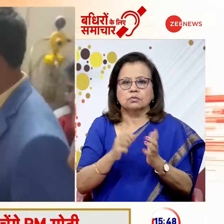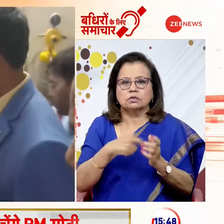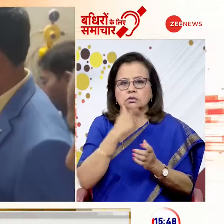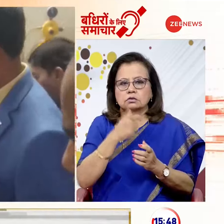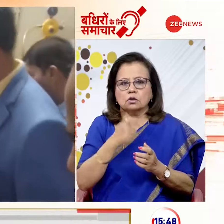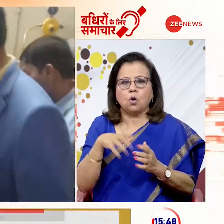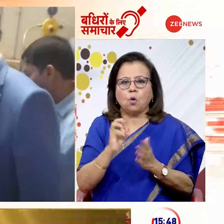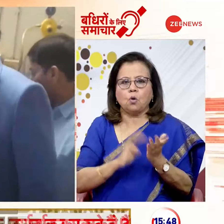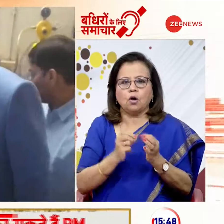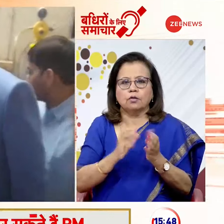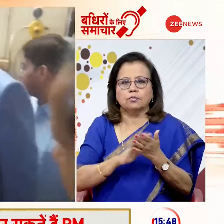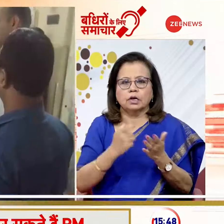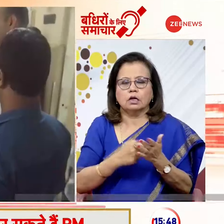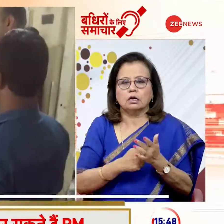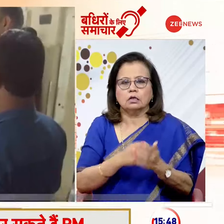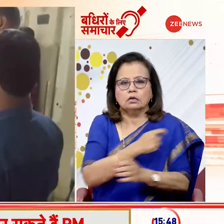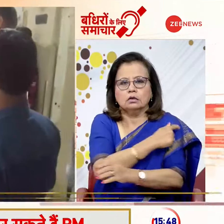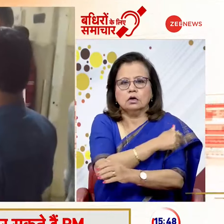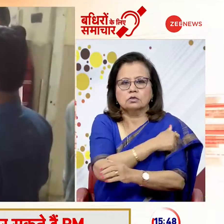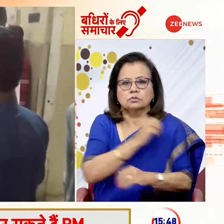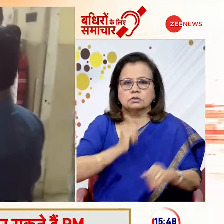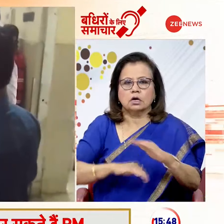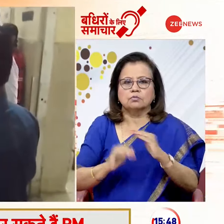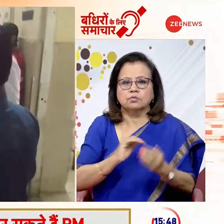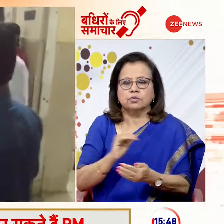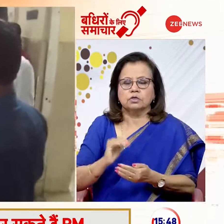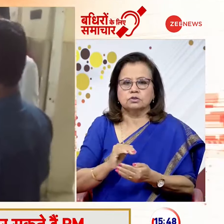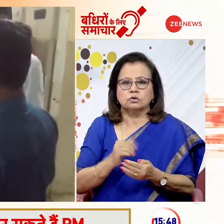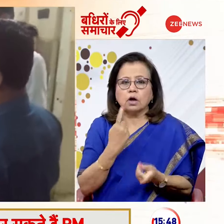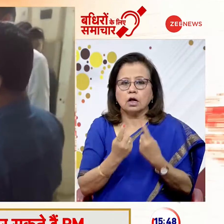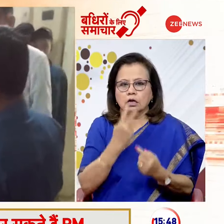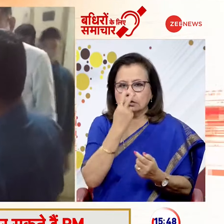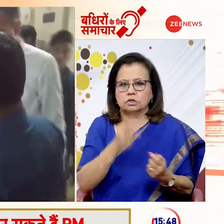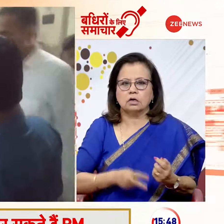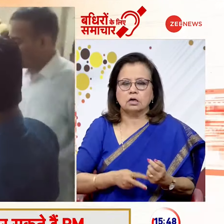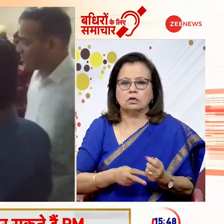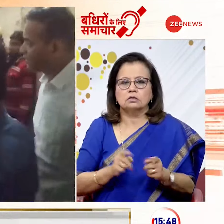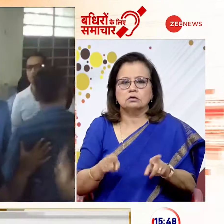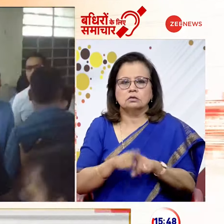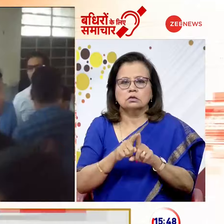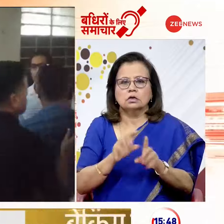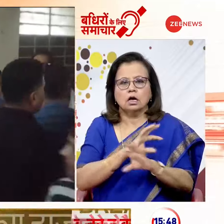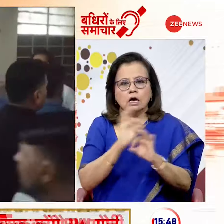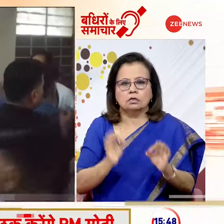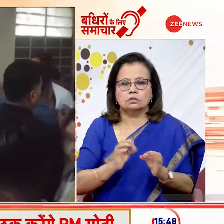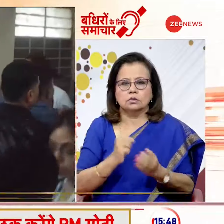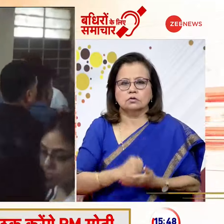स्पीकर ओम बिरला ने अस्पताल पहुँचकर बच्चों का हाल जाना साथी हर संभव मदद